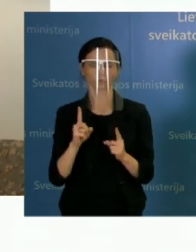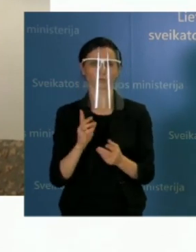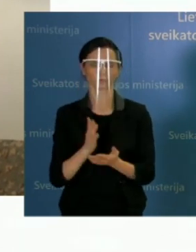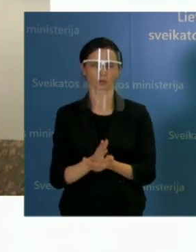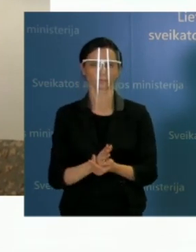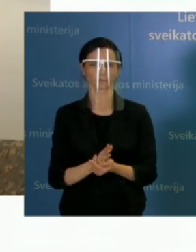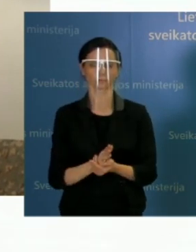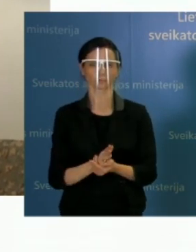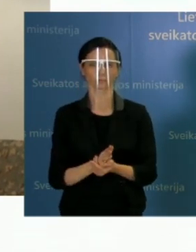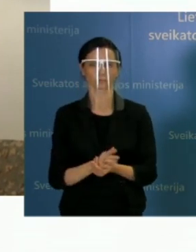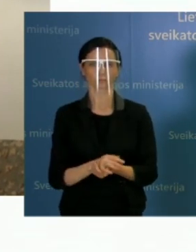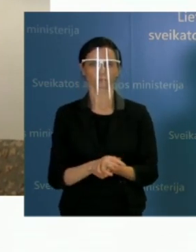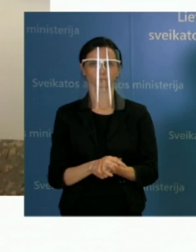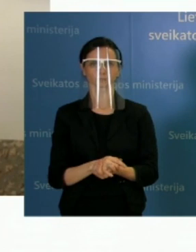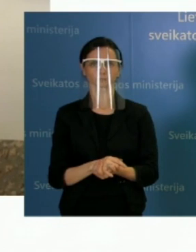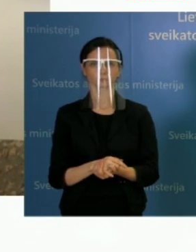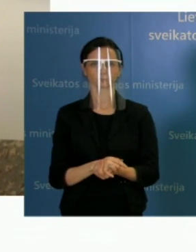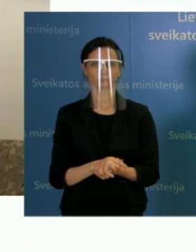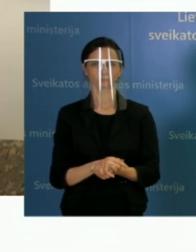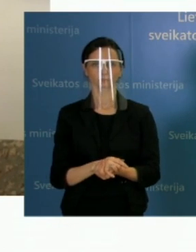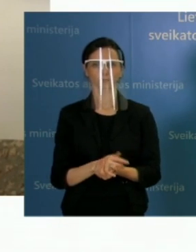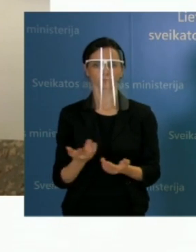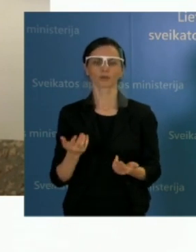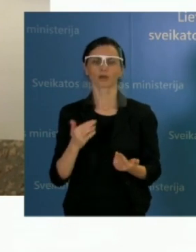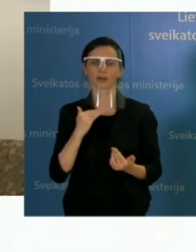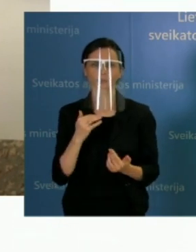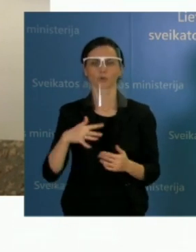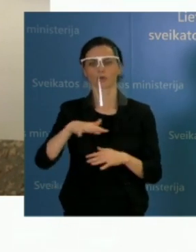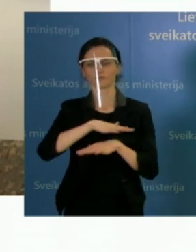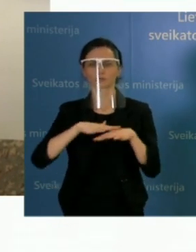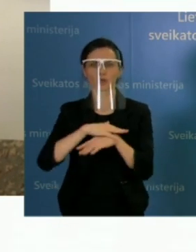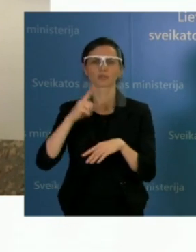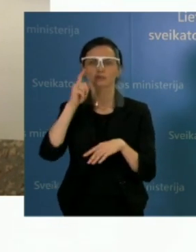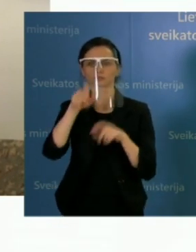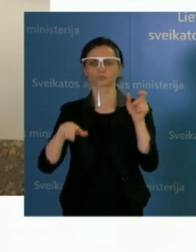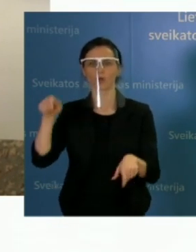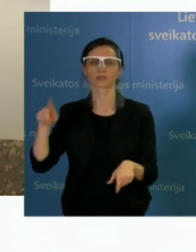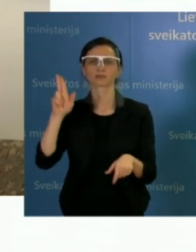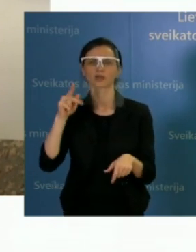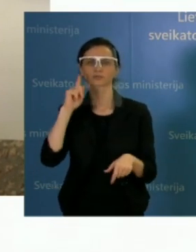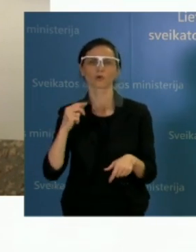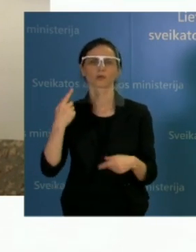kad visuomenės turbūt norėtų girdėti visuomenę kažkokias geras naujienas, bet